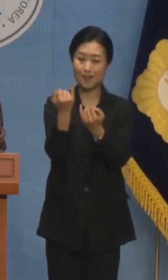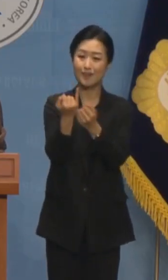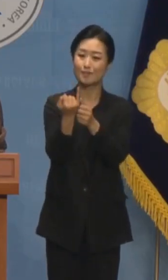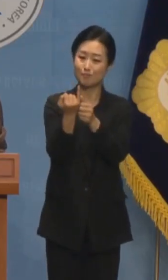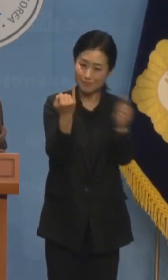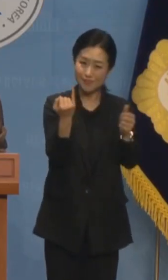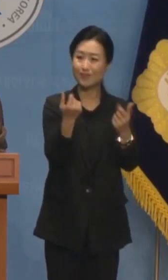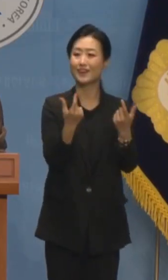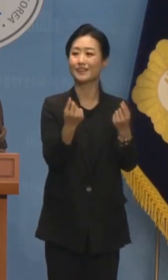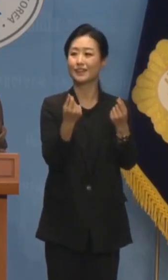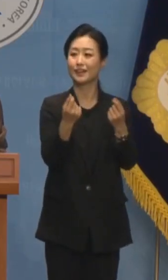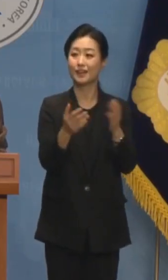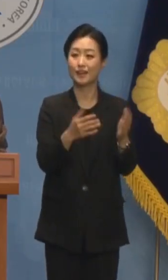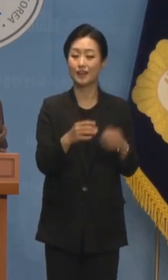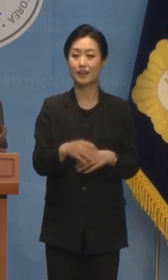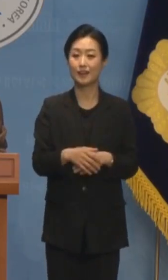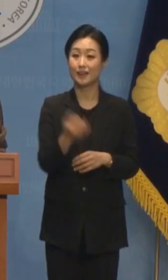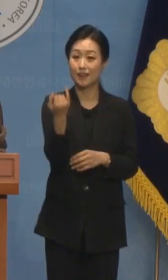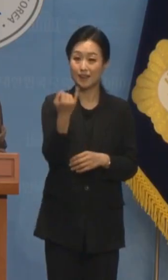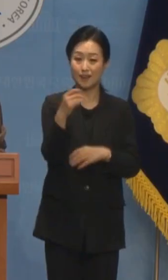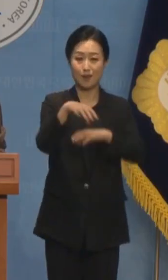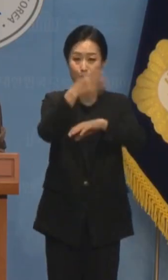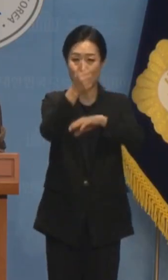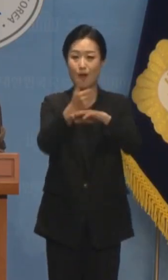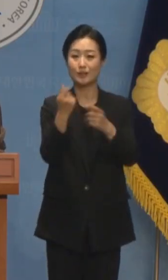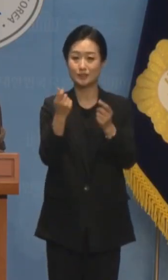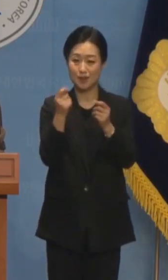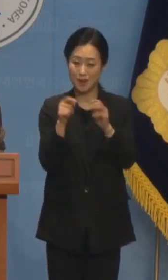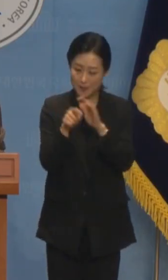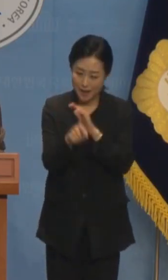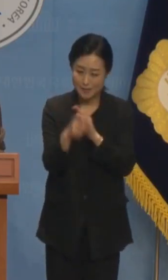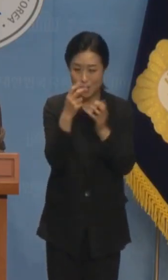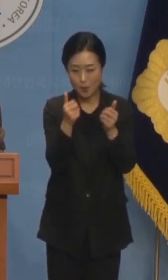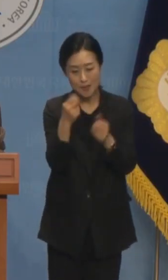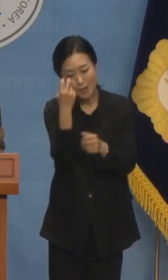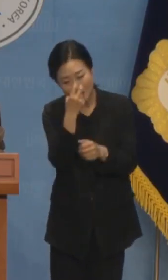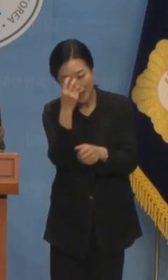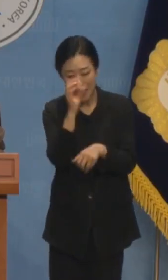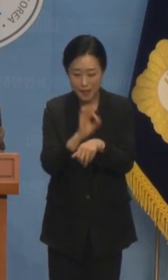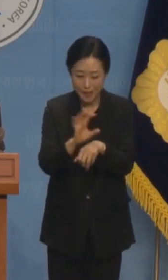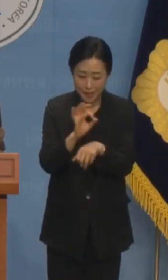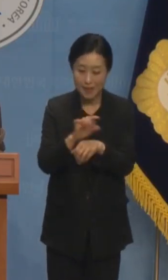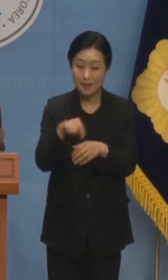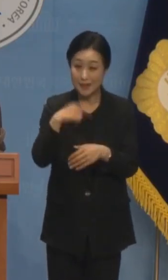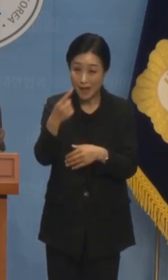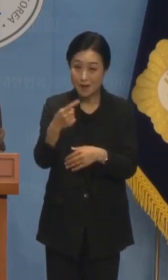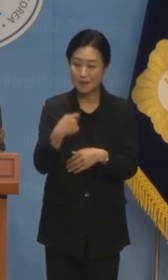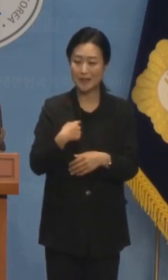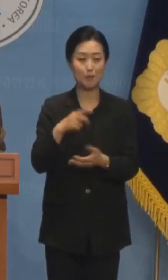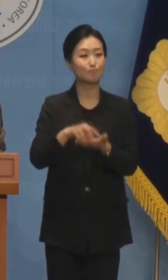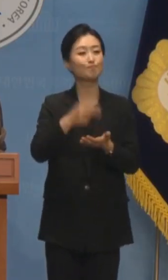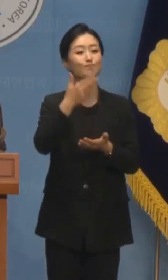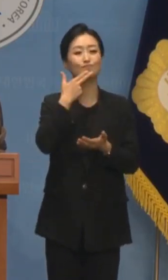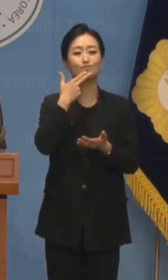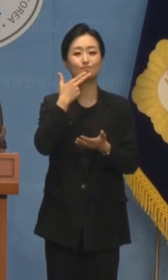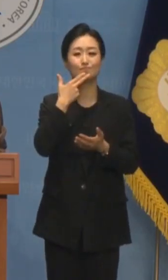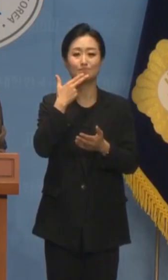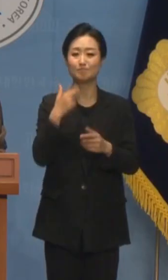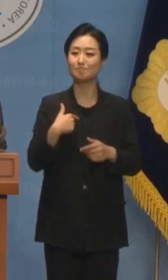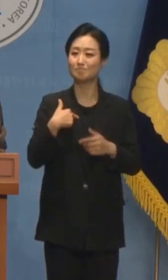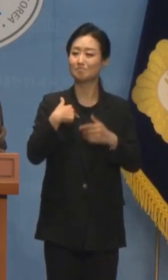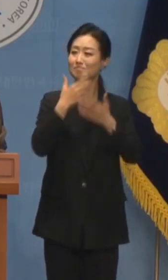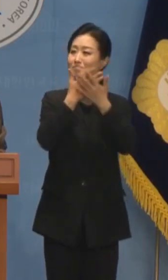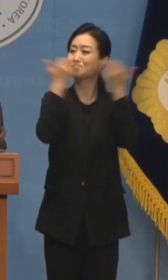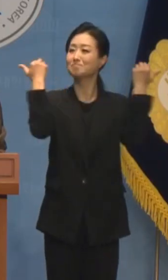황제 소환의 종결처리 세탁수사를 즐기더니 자기 마음대로 다 털었다며 정권 주인 행세를 다시